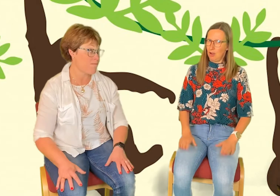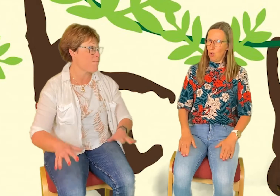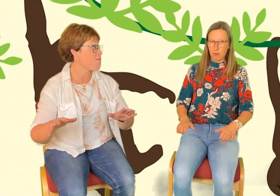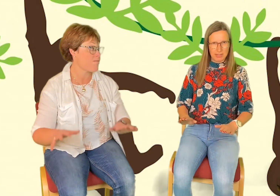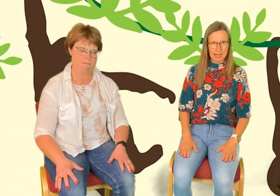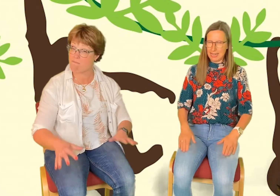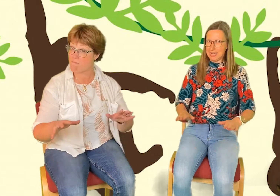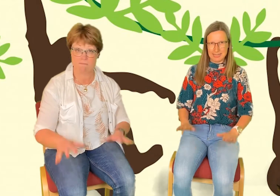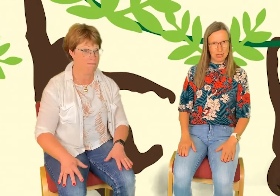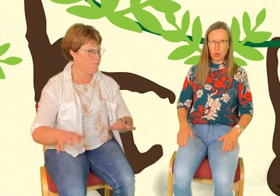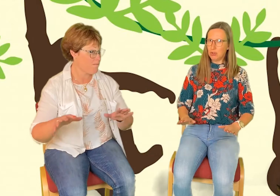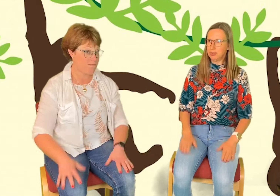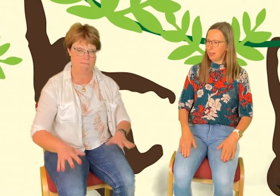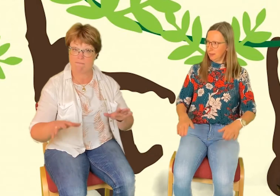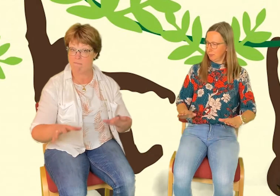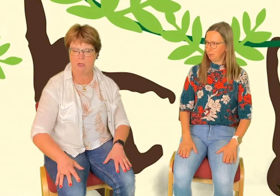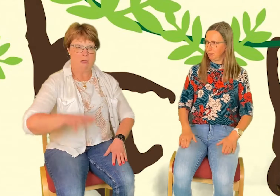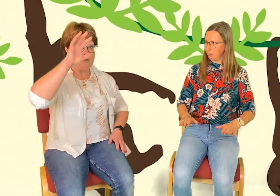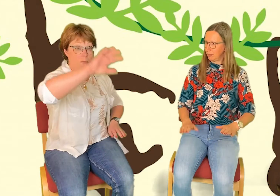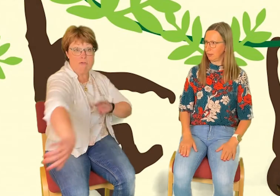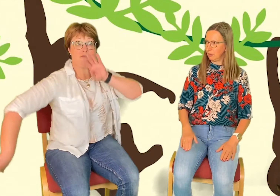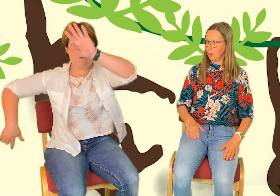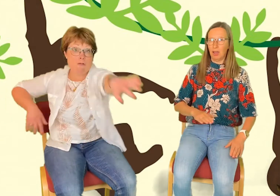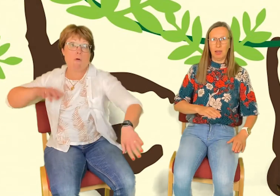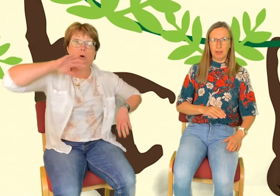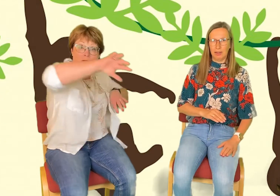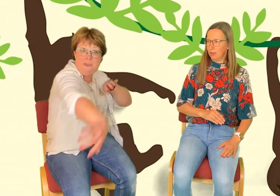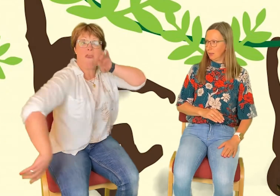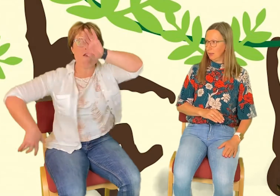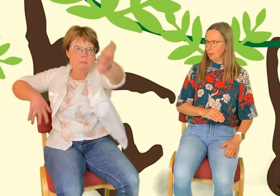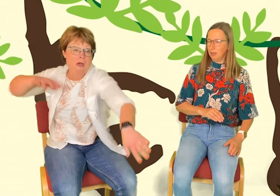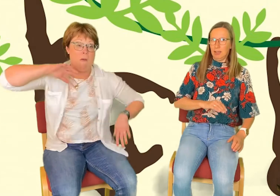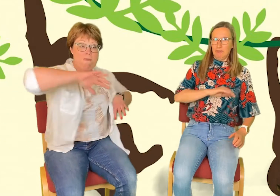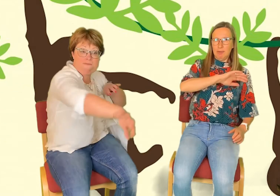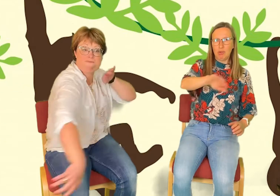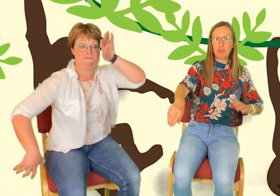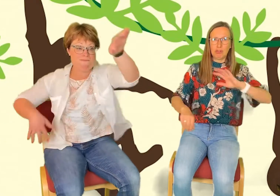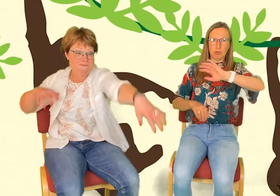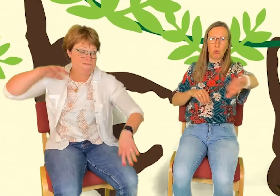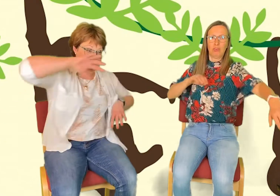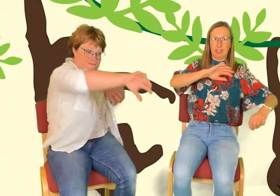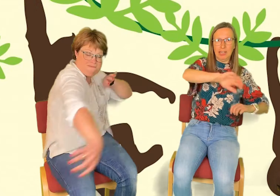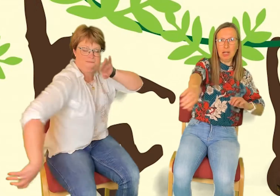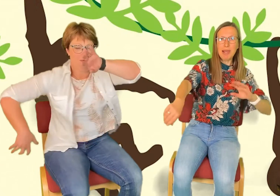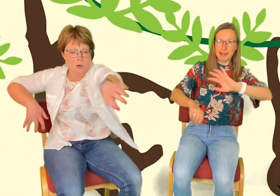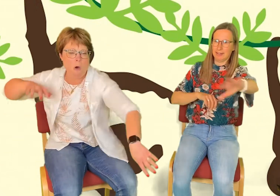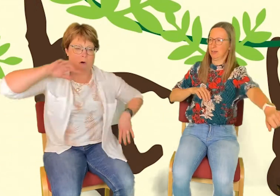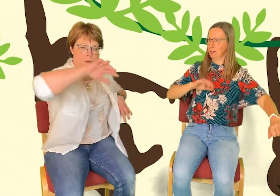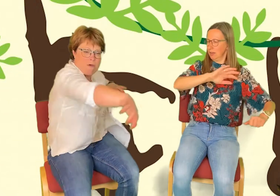Och vi kan inte gå runt den. Vi måste slå oss genom den. Vi måste slå oss genom den. Åh, mycket